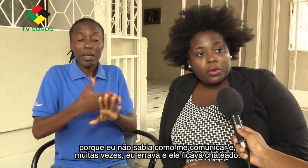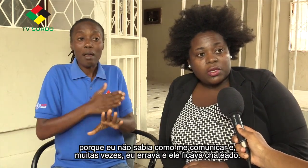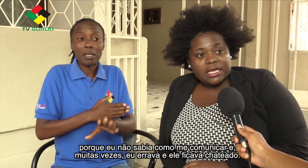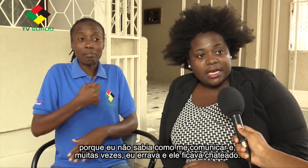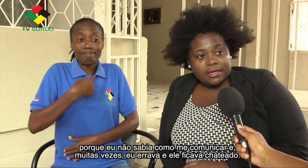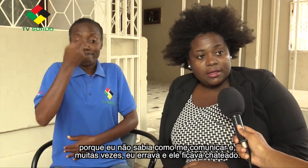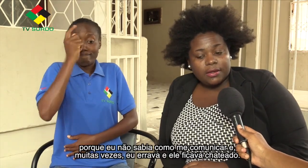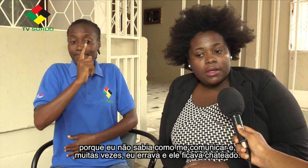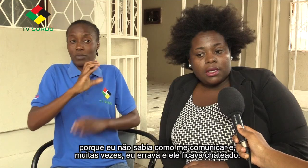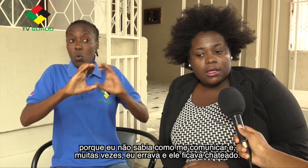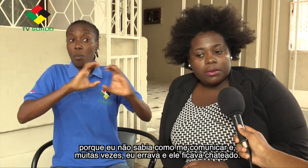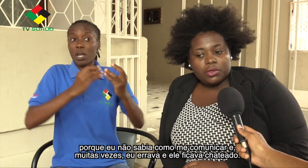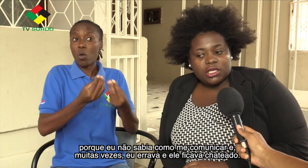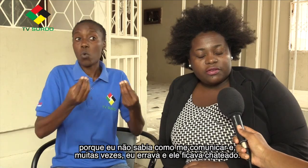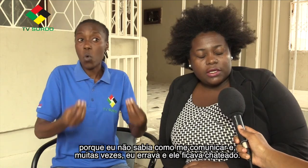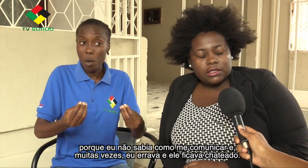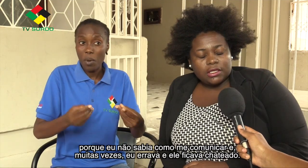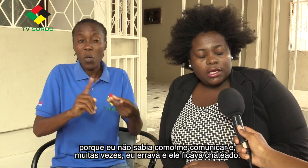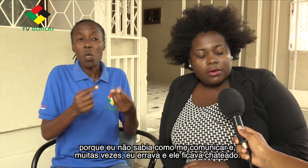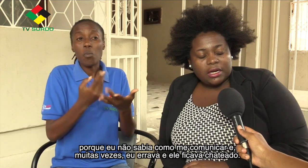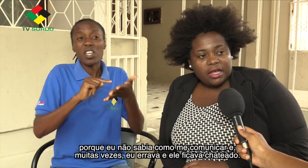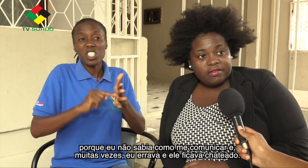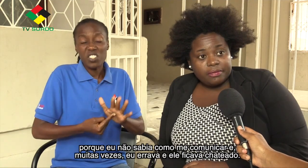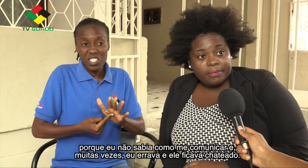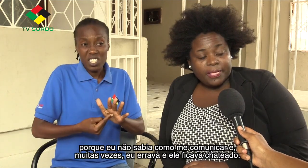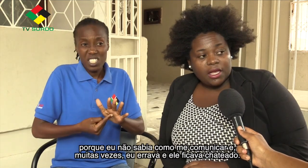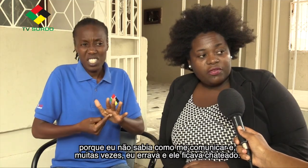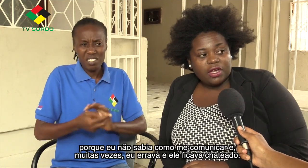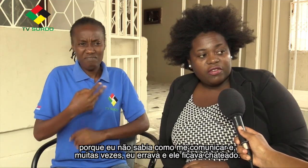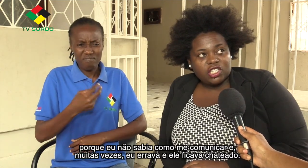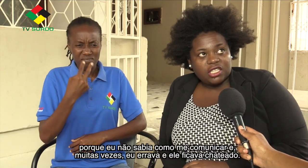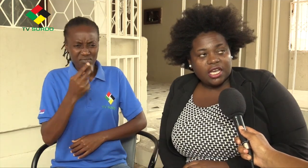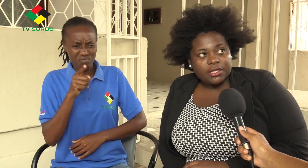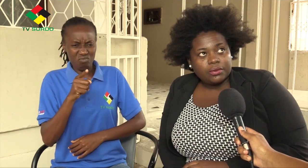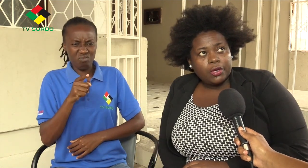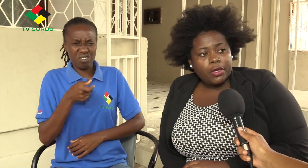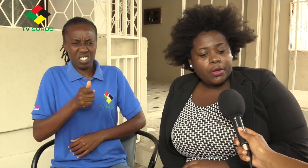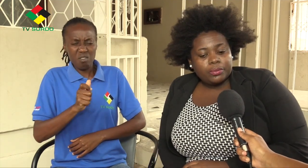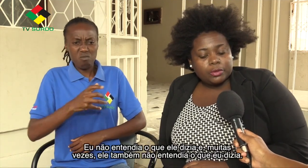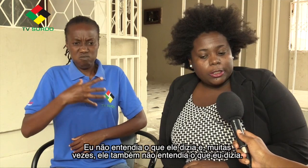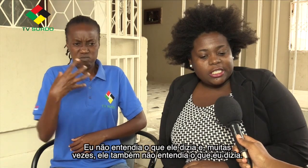comunicar. E muitas vezes até eu errava e ele ficava chateado porque